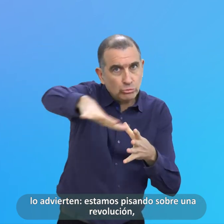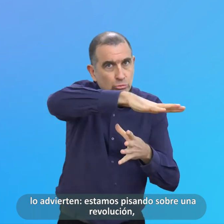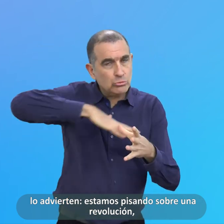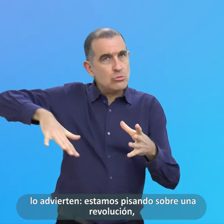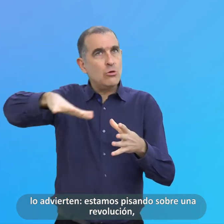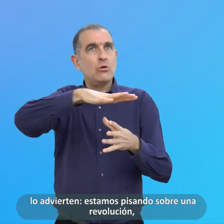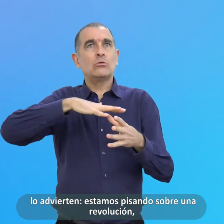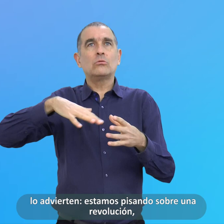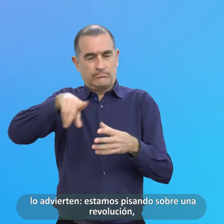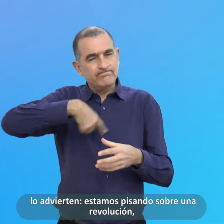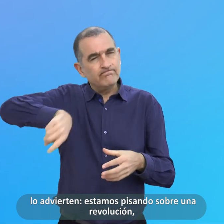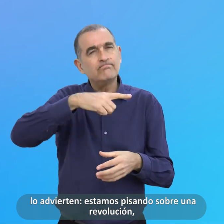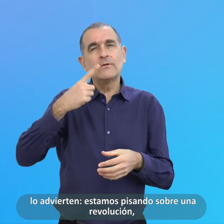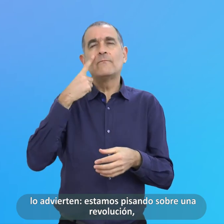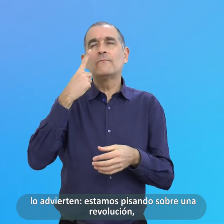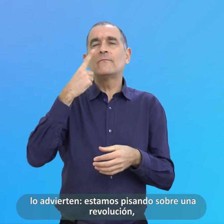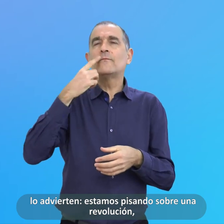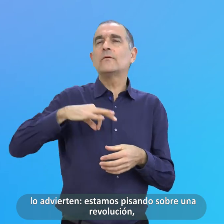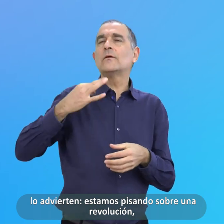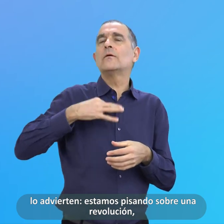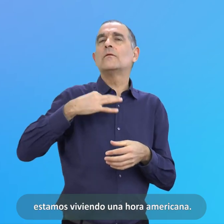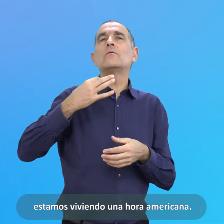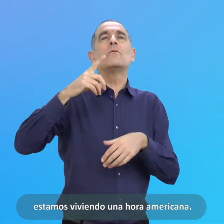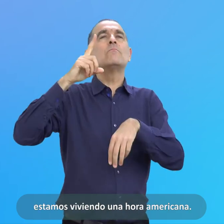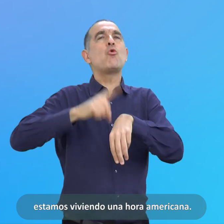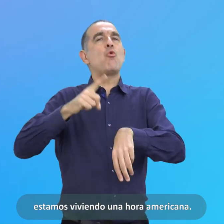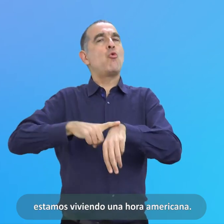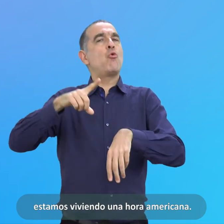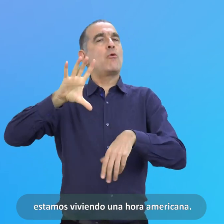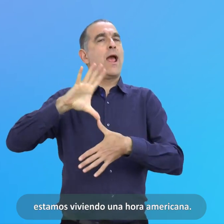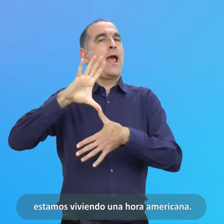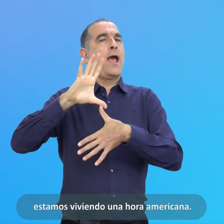Estamos viviendo una hora americana